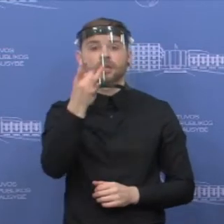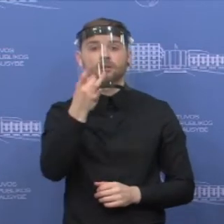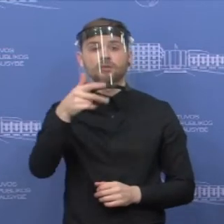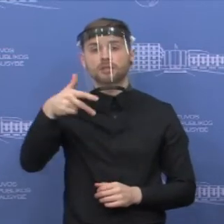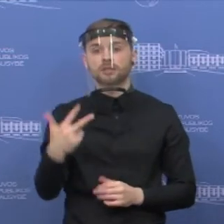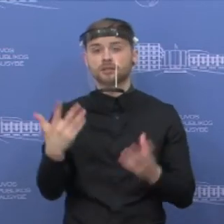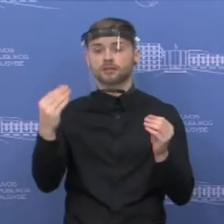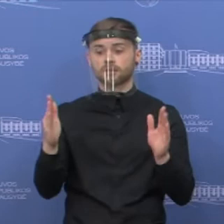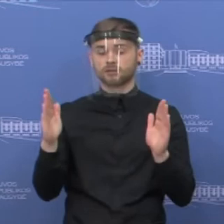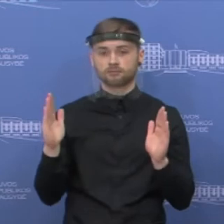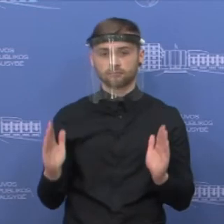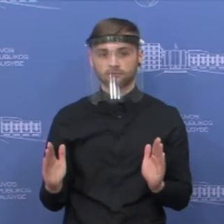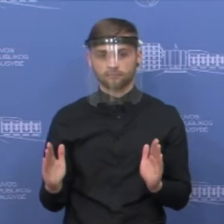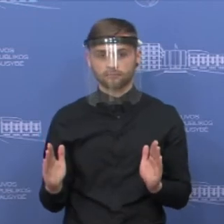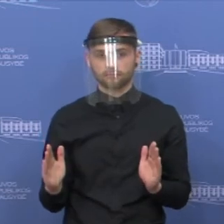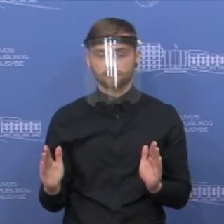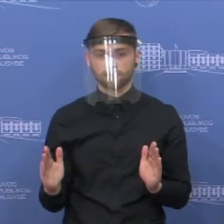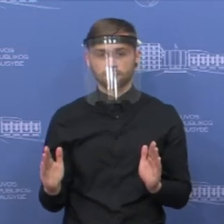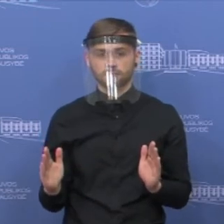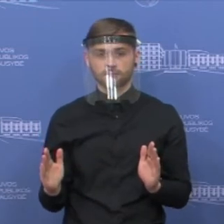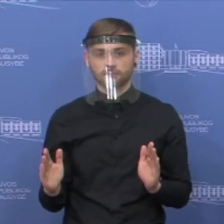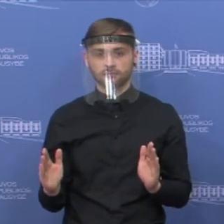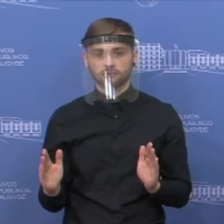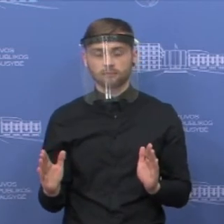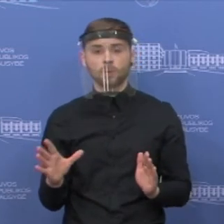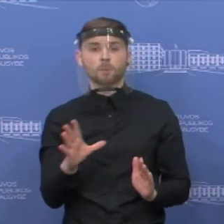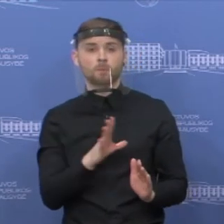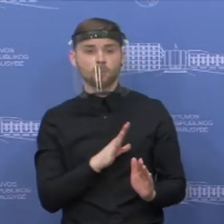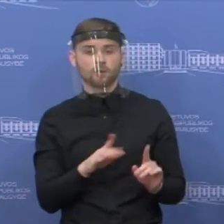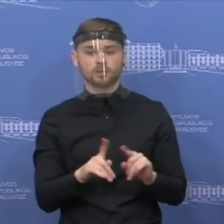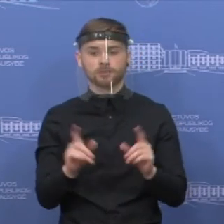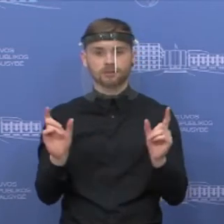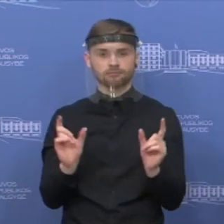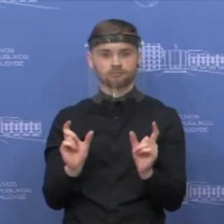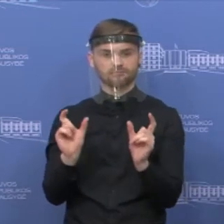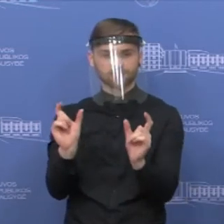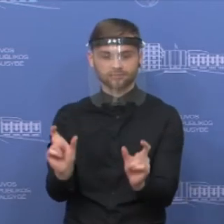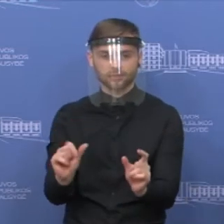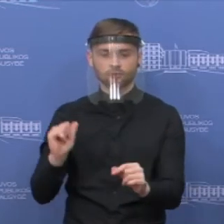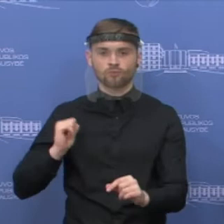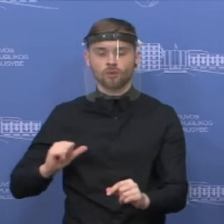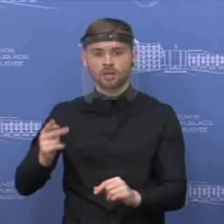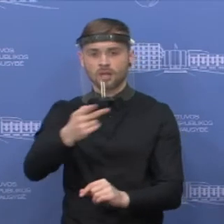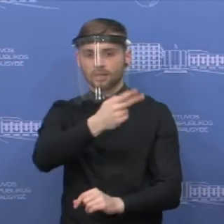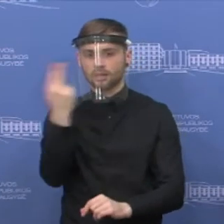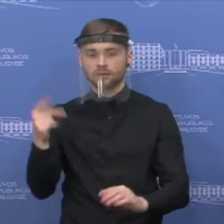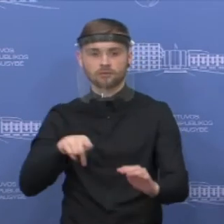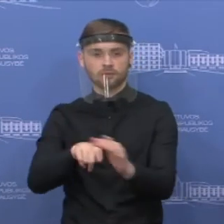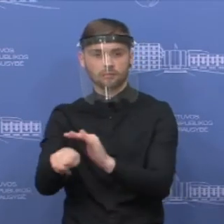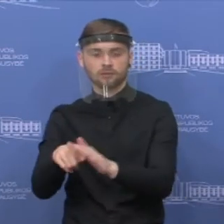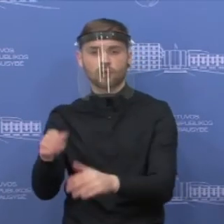trečią dieną, tai dar kol buvo taikomas apribuojamas mūsų piliečiams išvykti iš šalies,